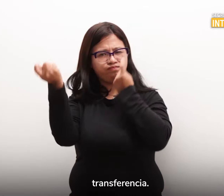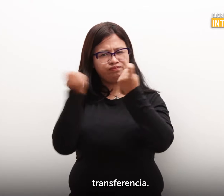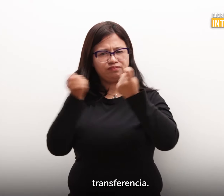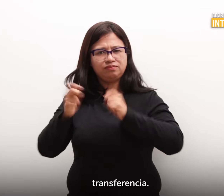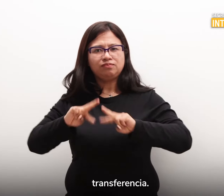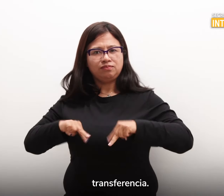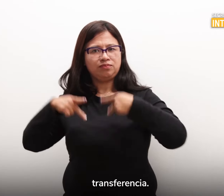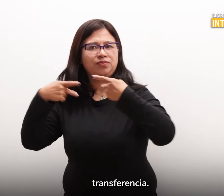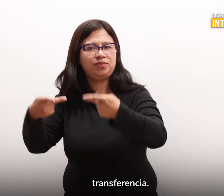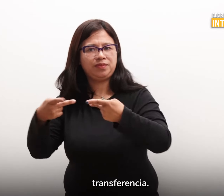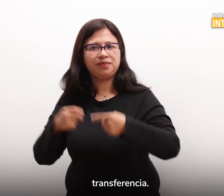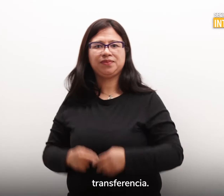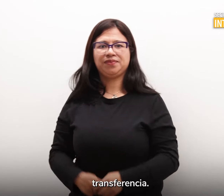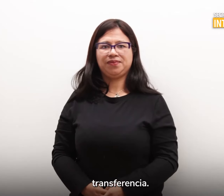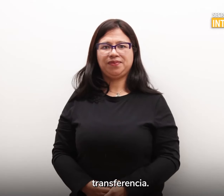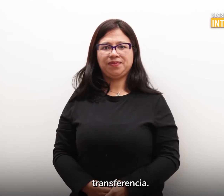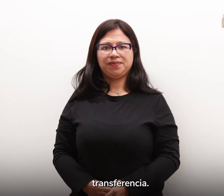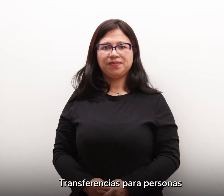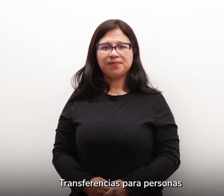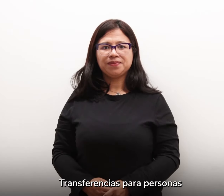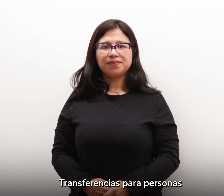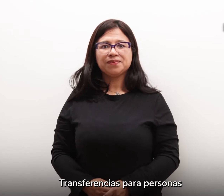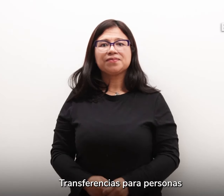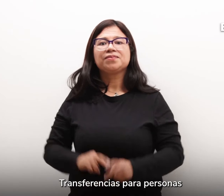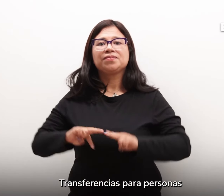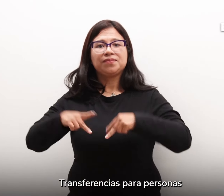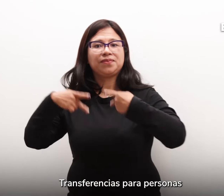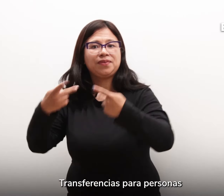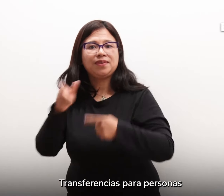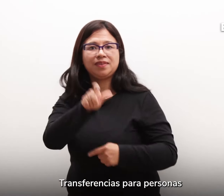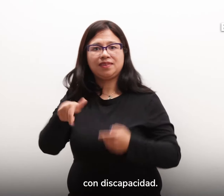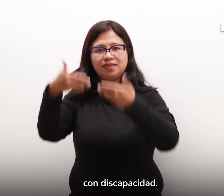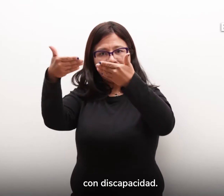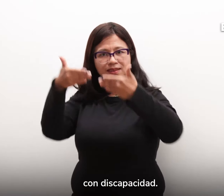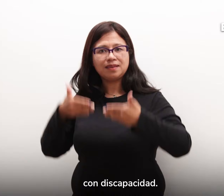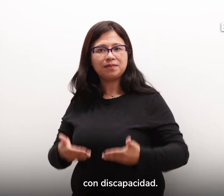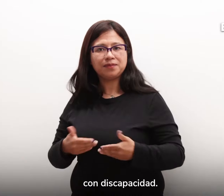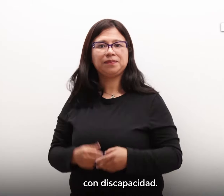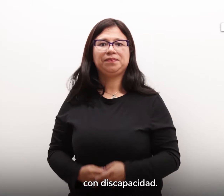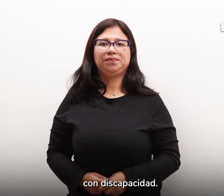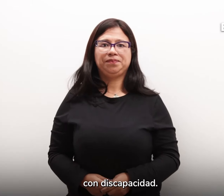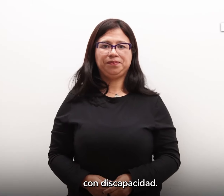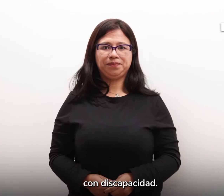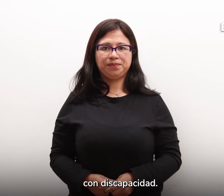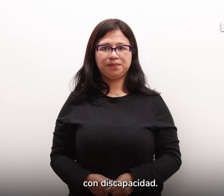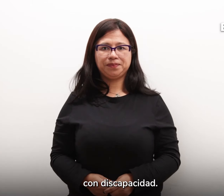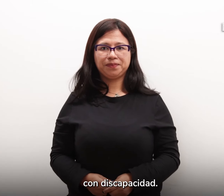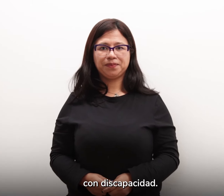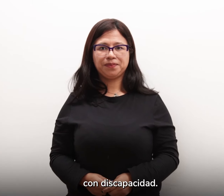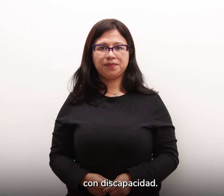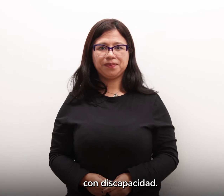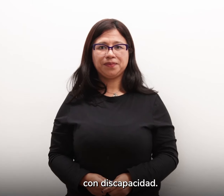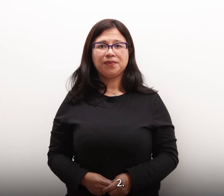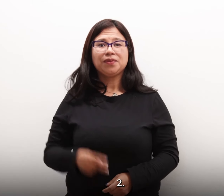Transferencia. Transferencias para personas con discapacidad. 2.